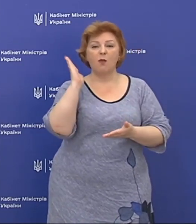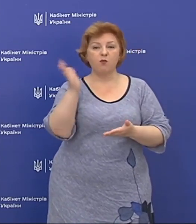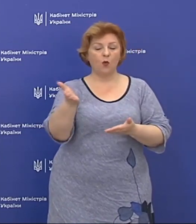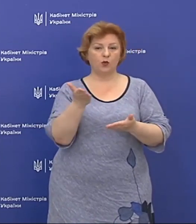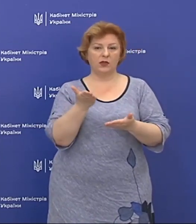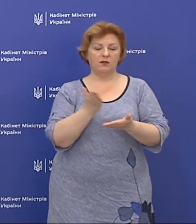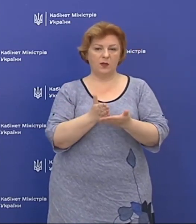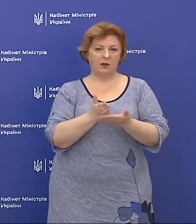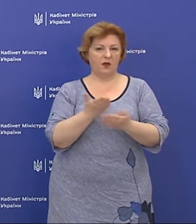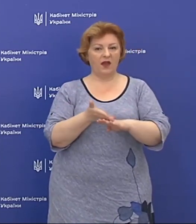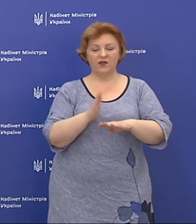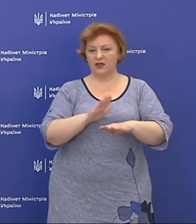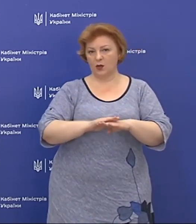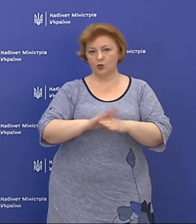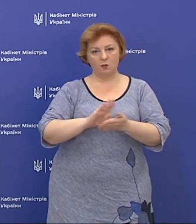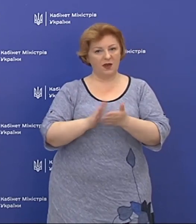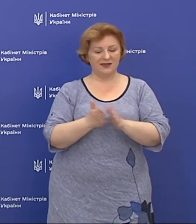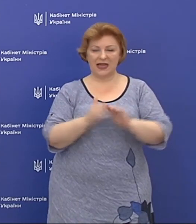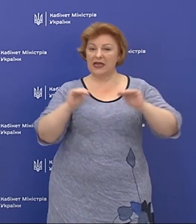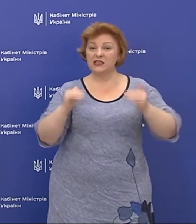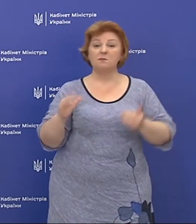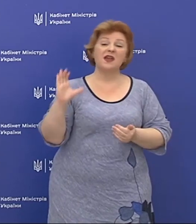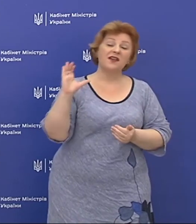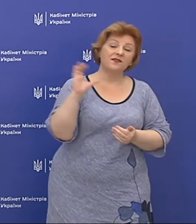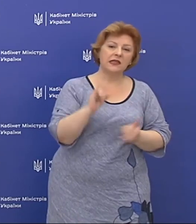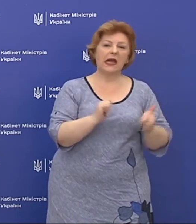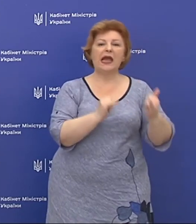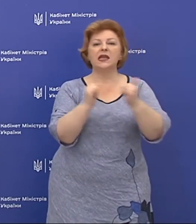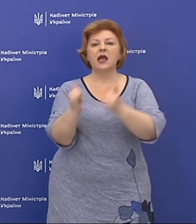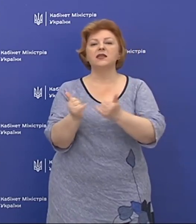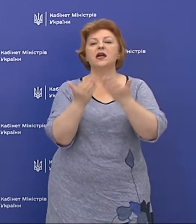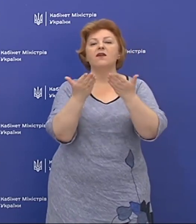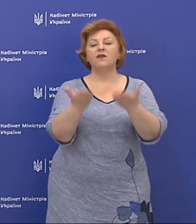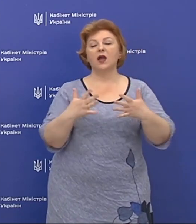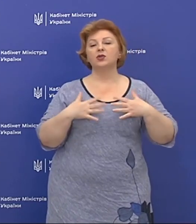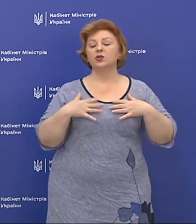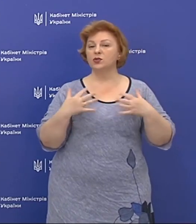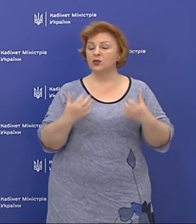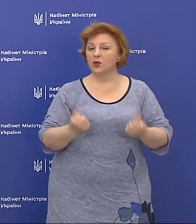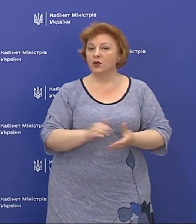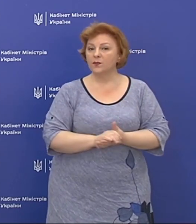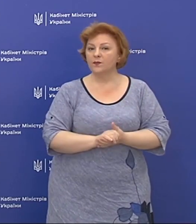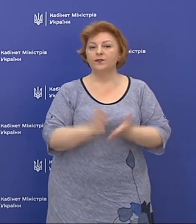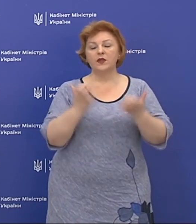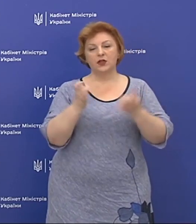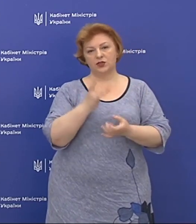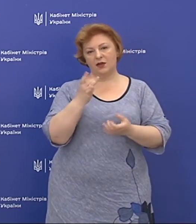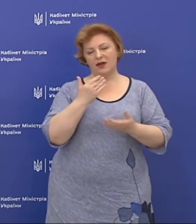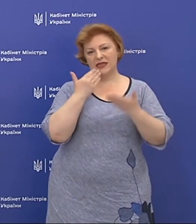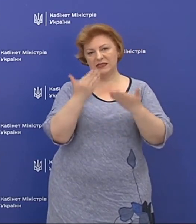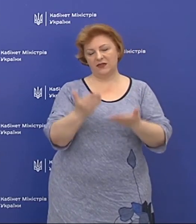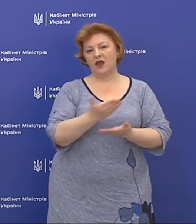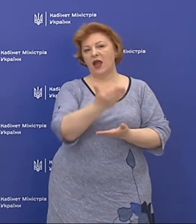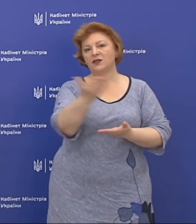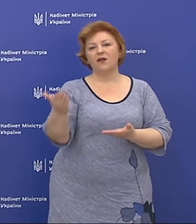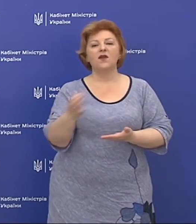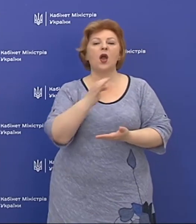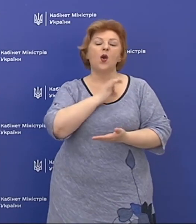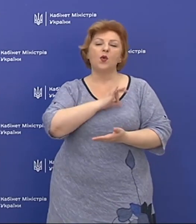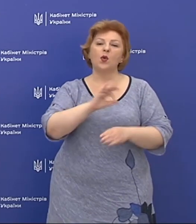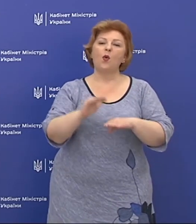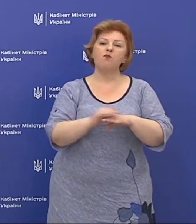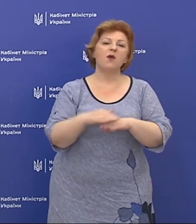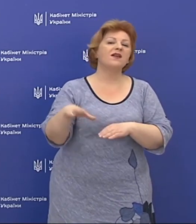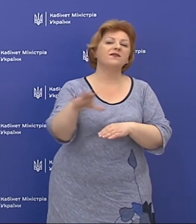в тяжкому стані, теж зменшується. Це все заради вашого здоров'я. Ще раз звертаюся до вас, користуйтесь, будь ласка,